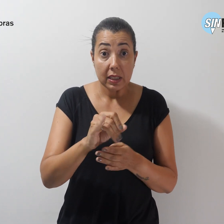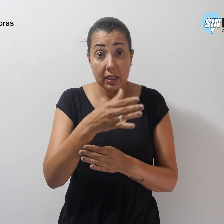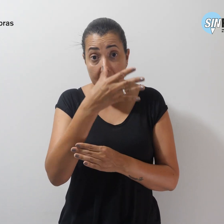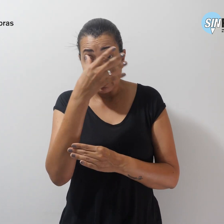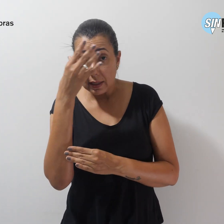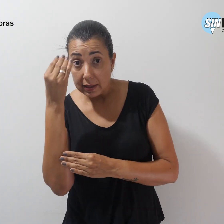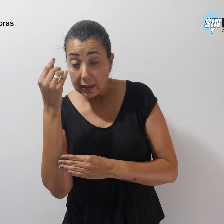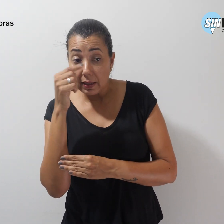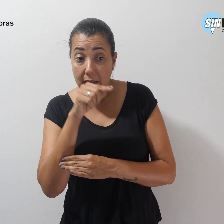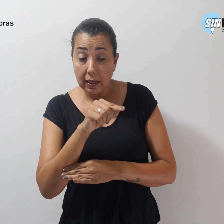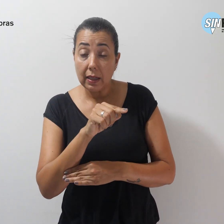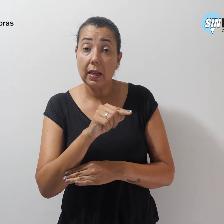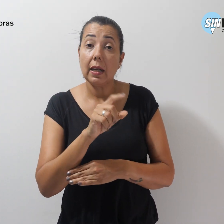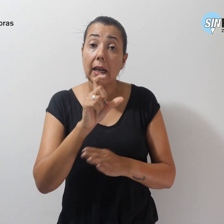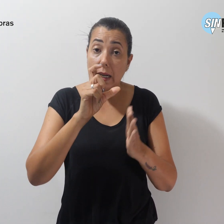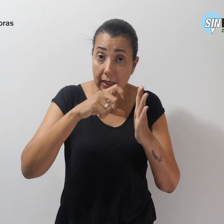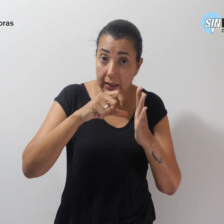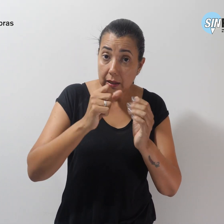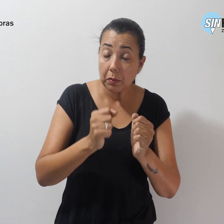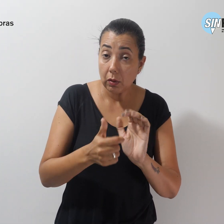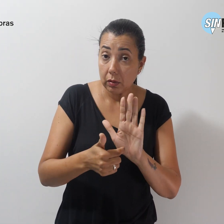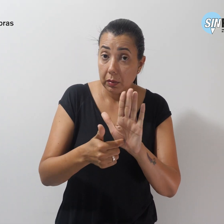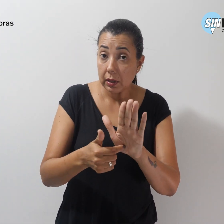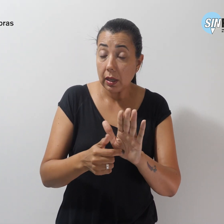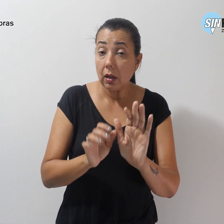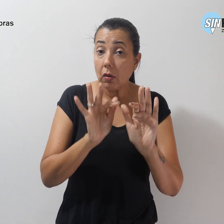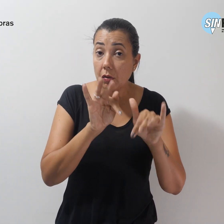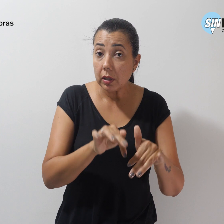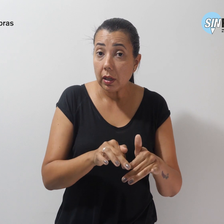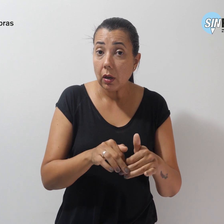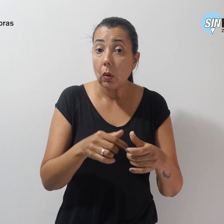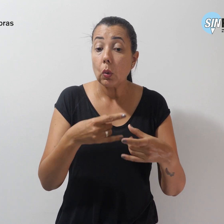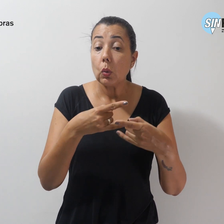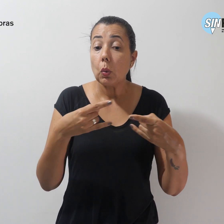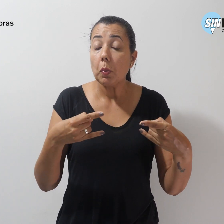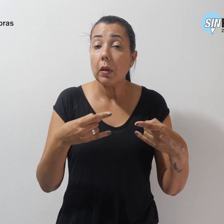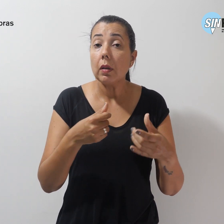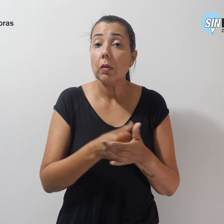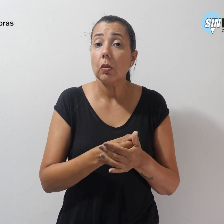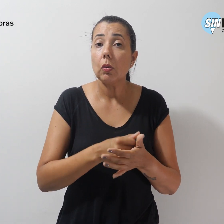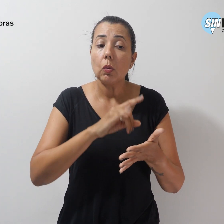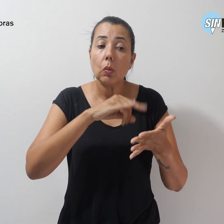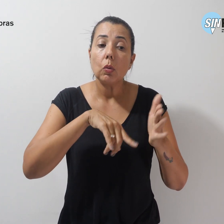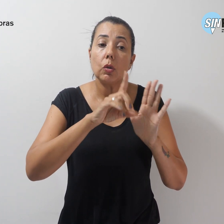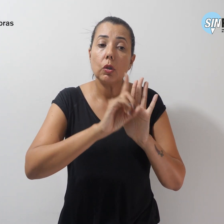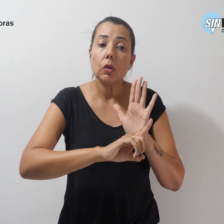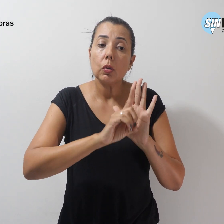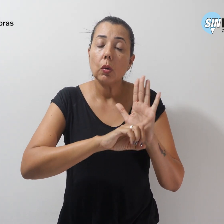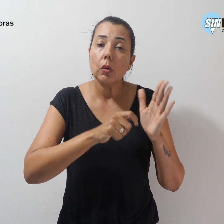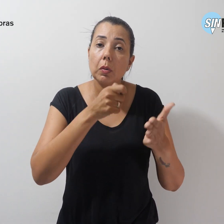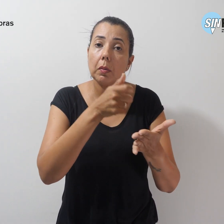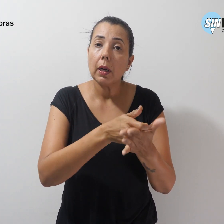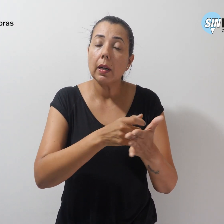carteirinha, pode apresentar o último contra-cheque com o desconto da contribuição sindical.